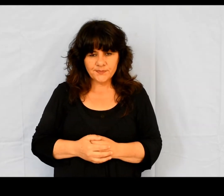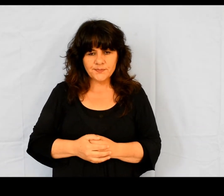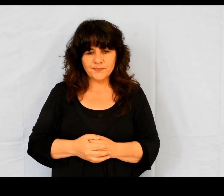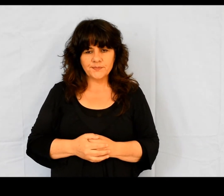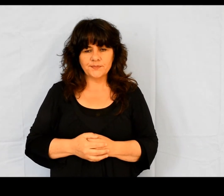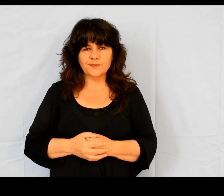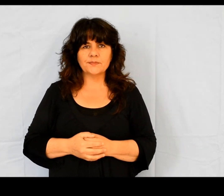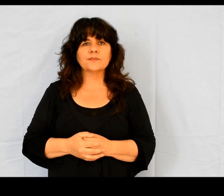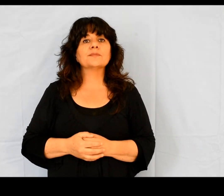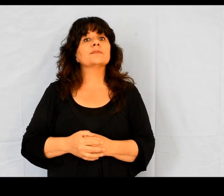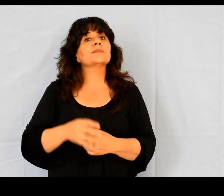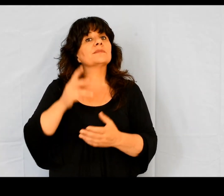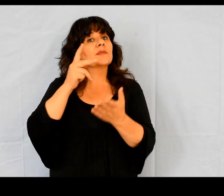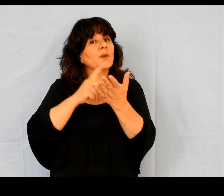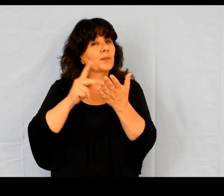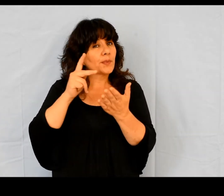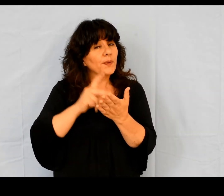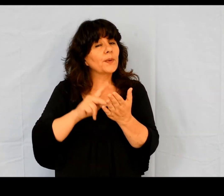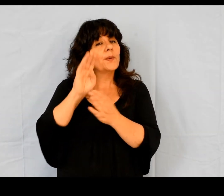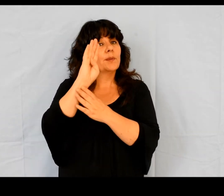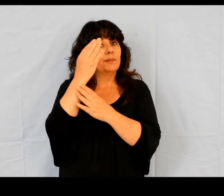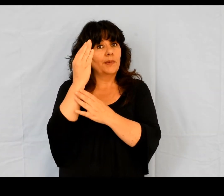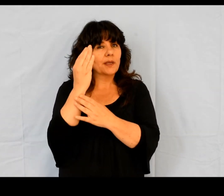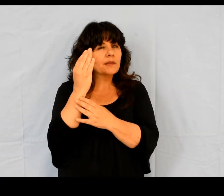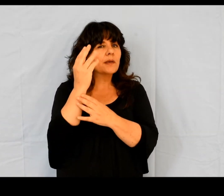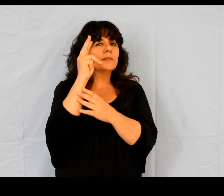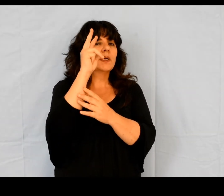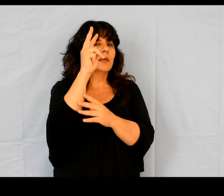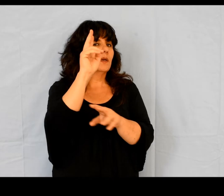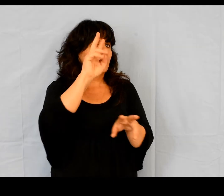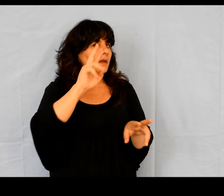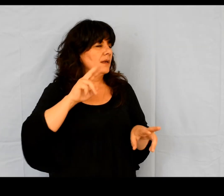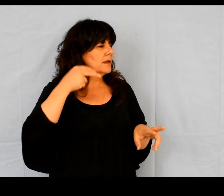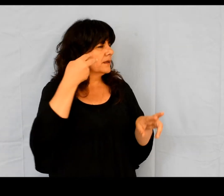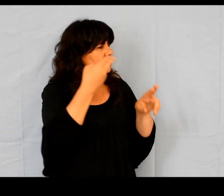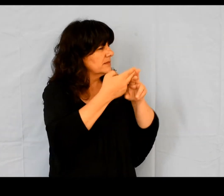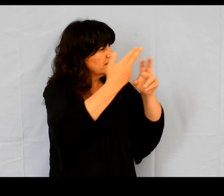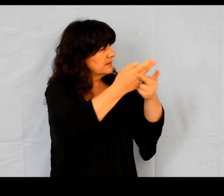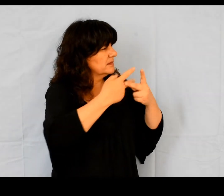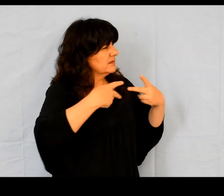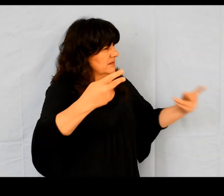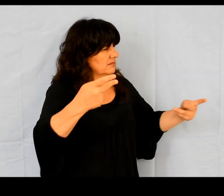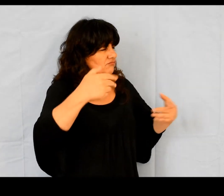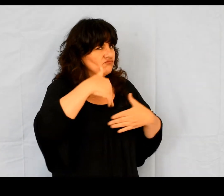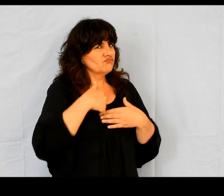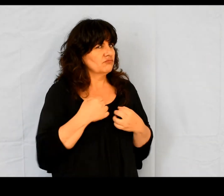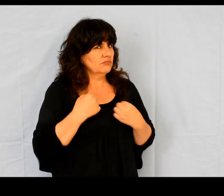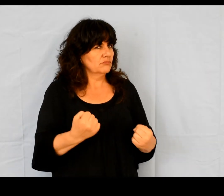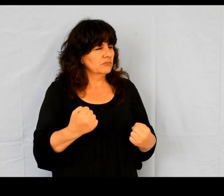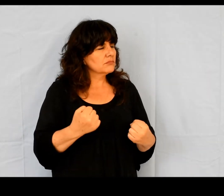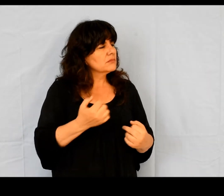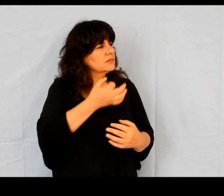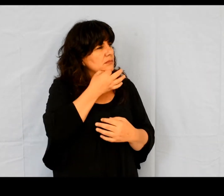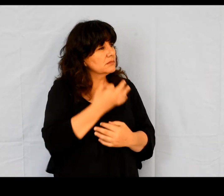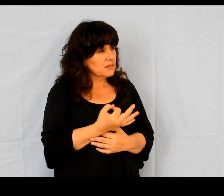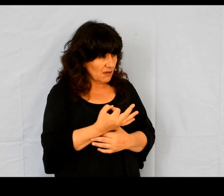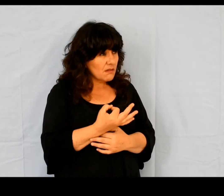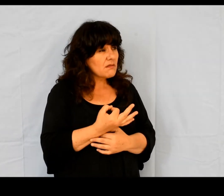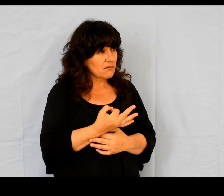Paul et Barnabé leur déclarèrent avec assurance « C'est à vous d'abord